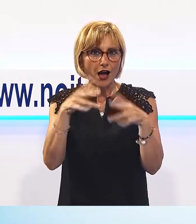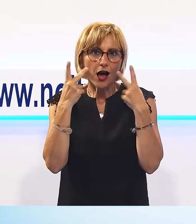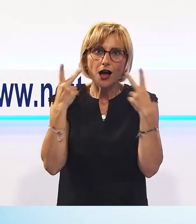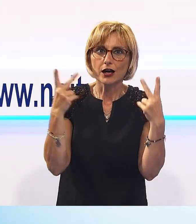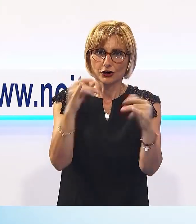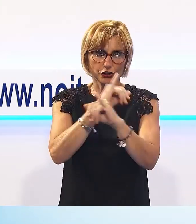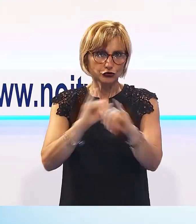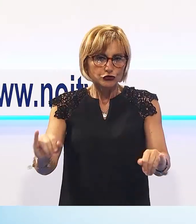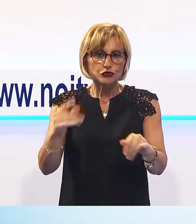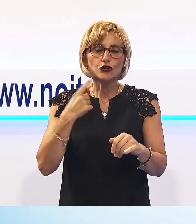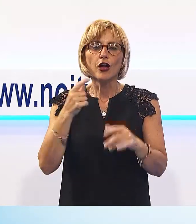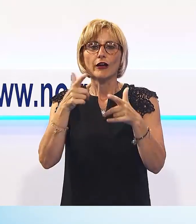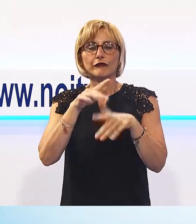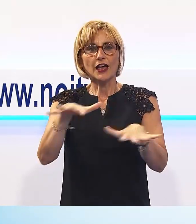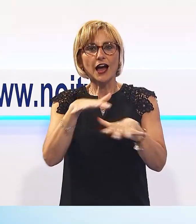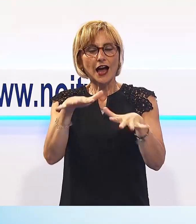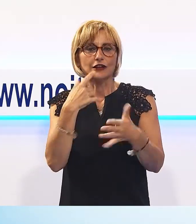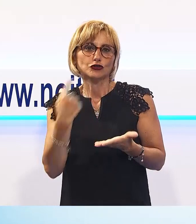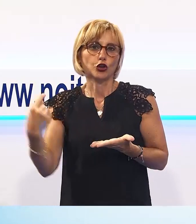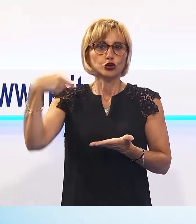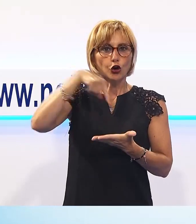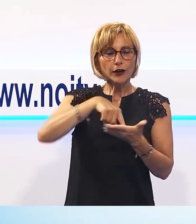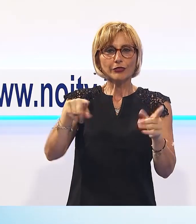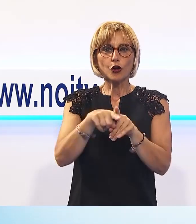finalmente ad essere per un giorno l'ombelico del mondo.